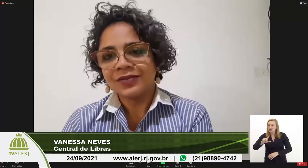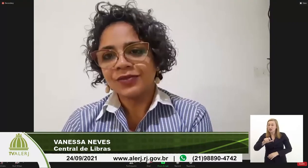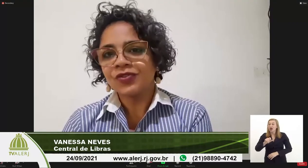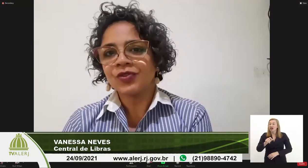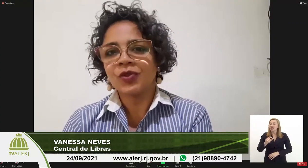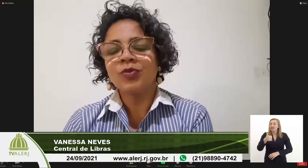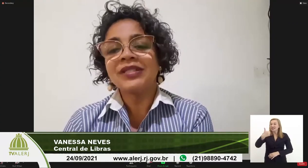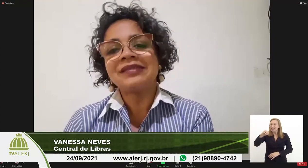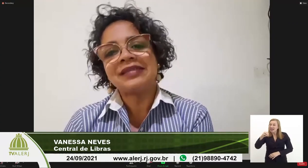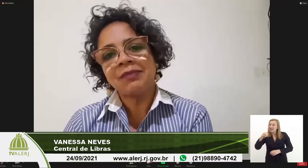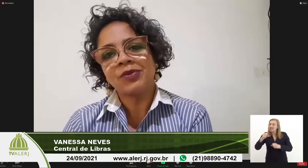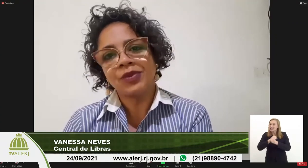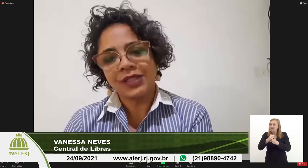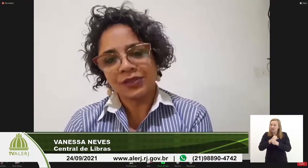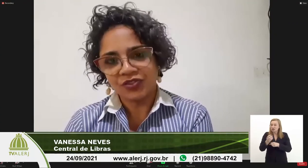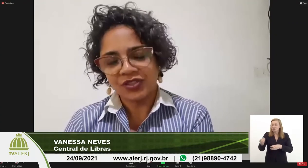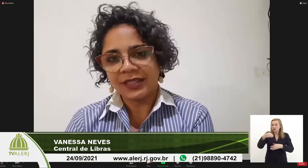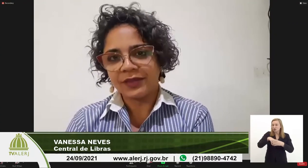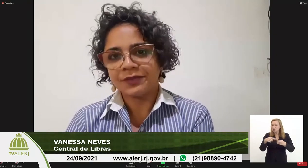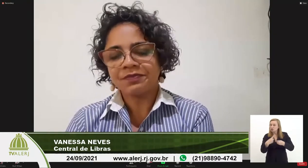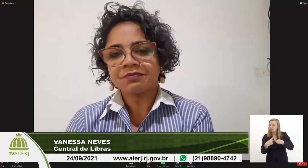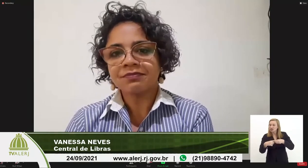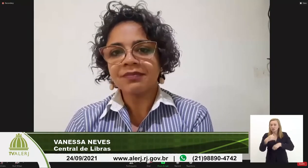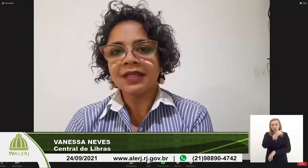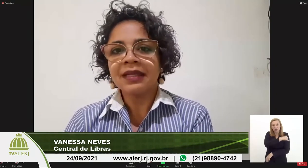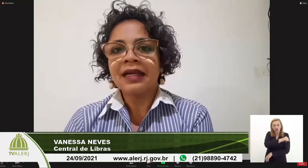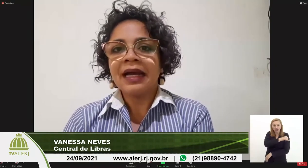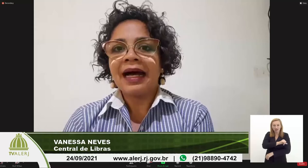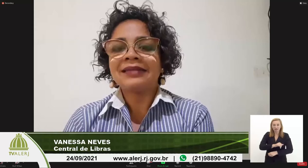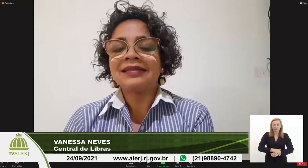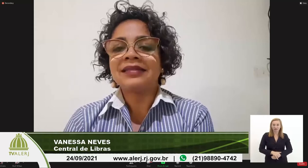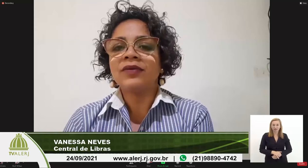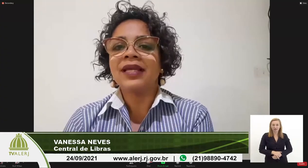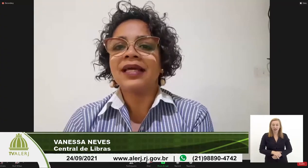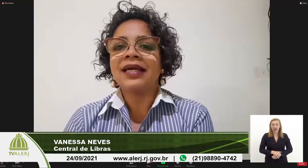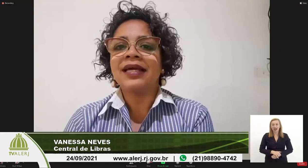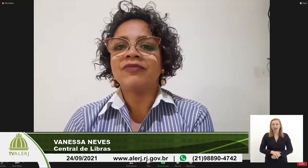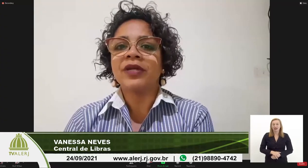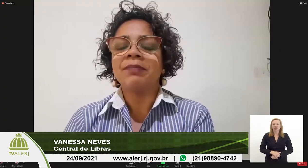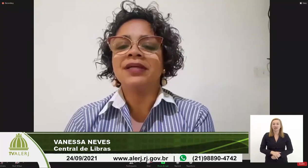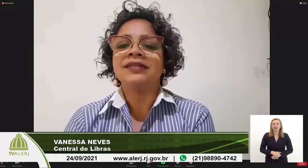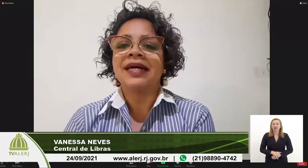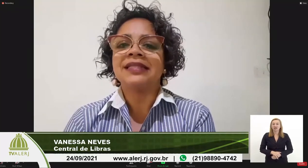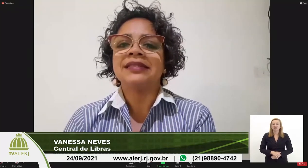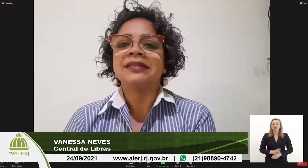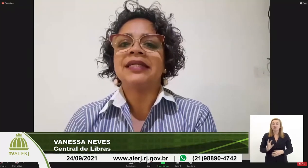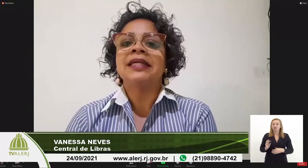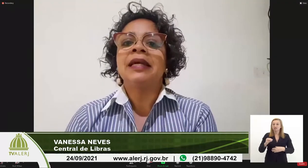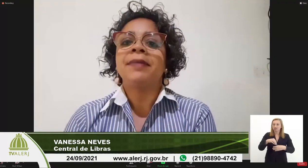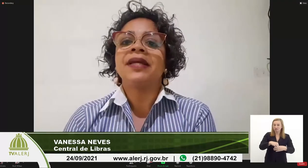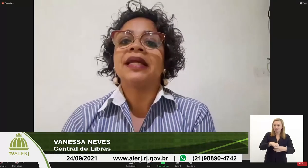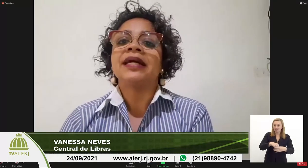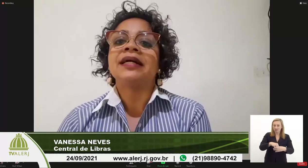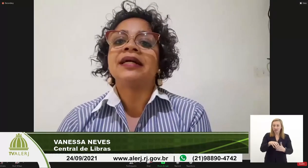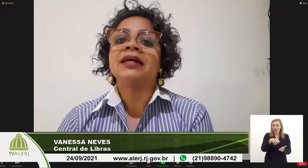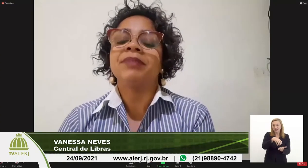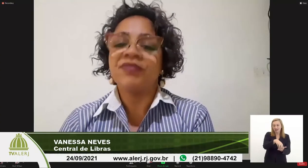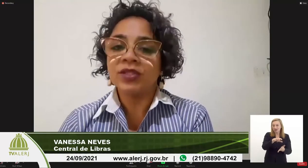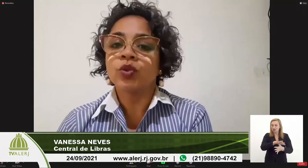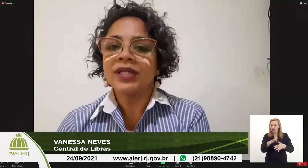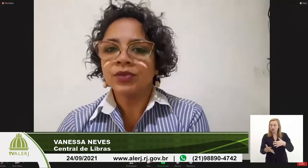anos no município do Rio de Janeiro a CECIL ela foi implantada pela